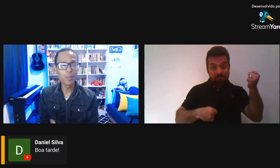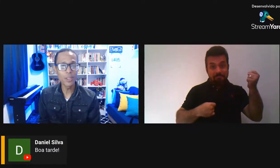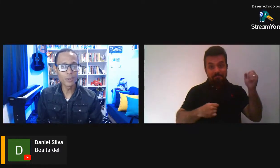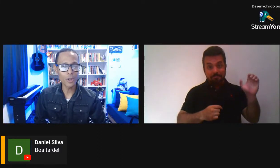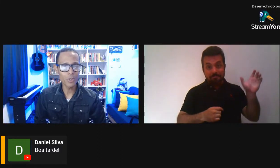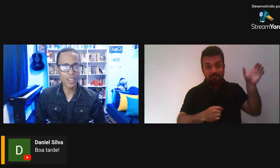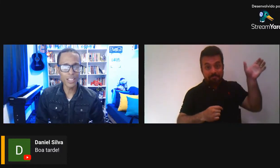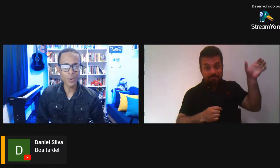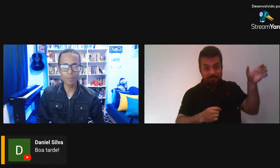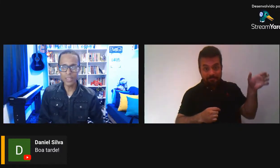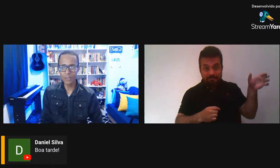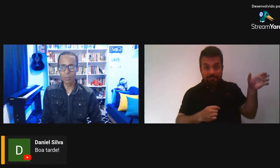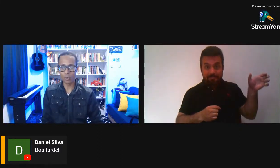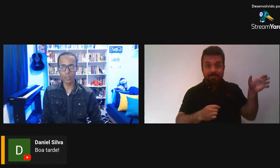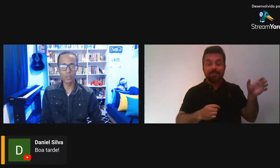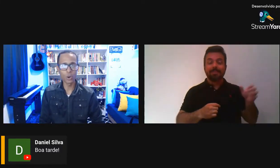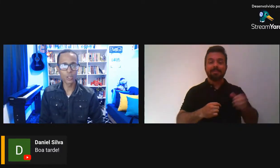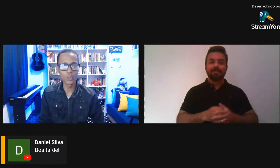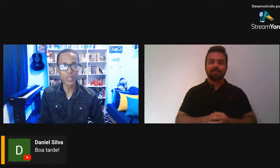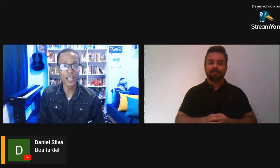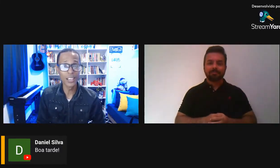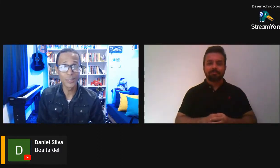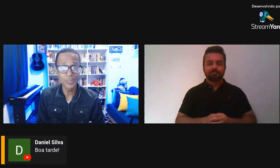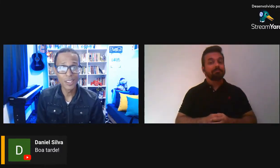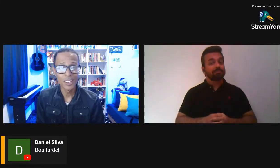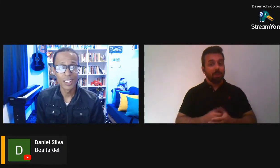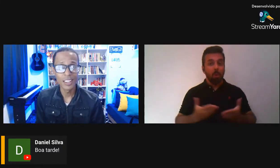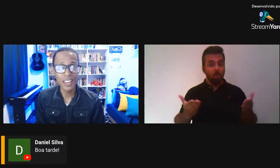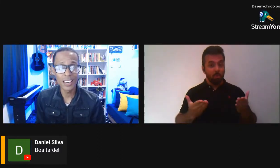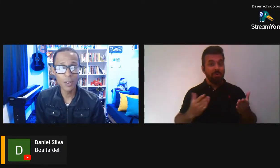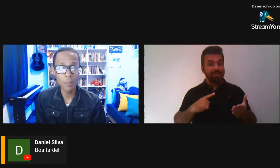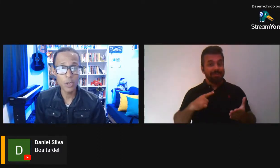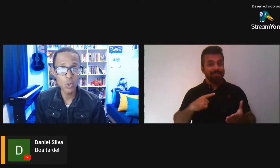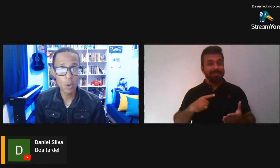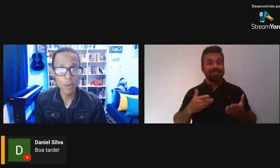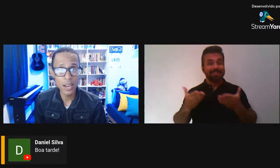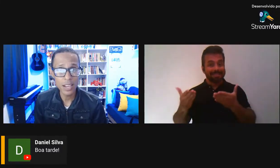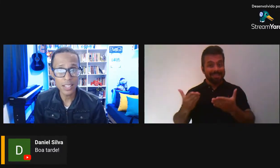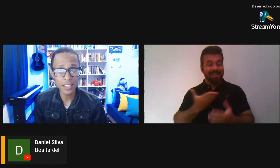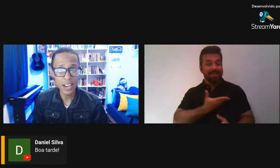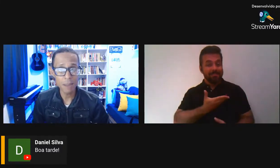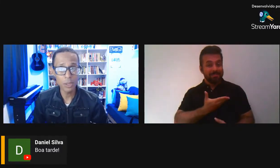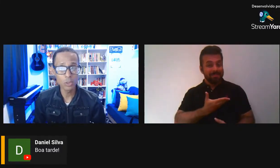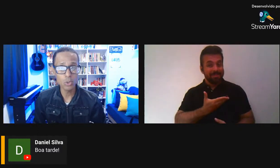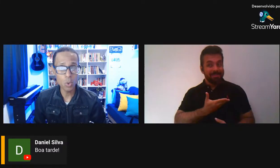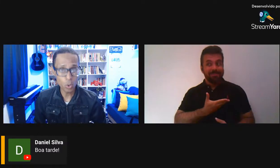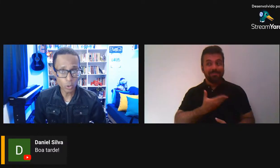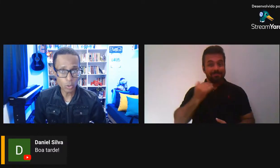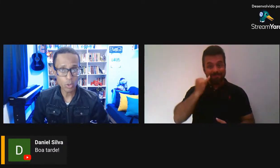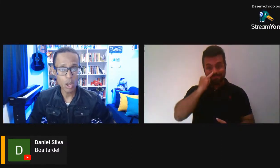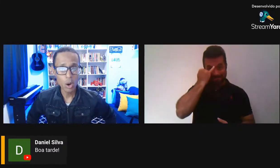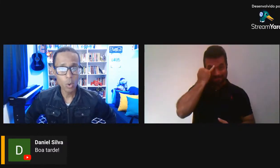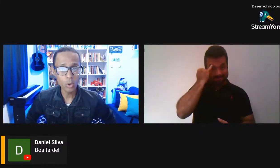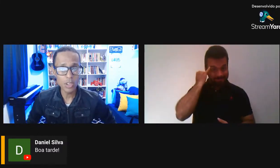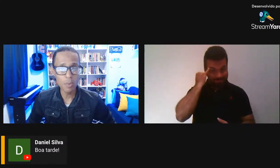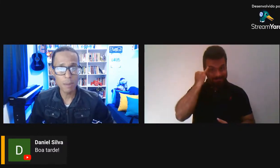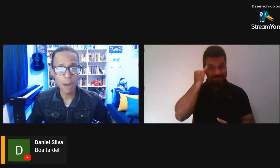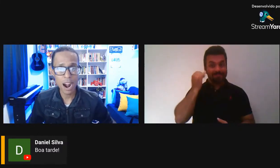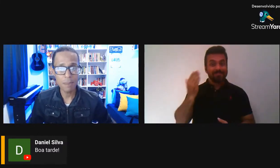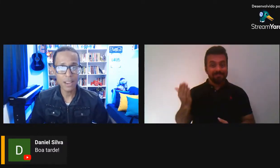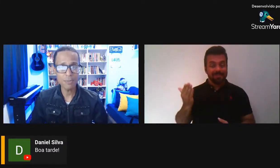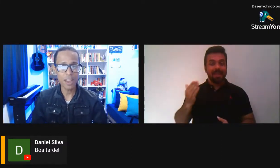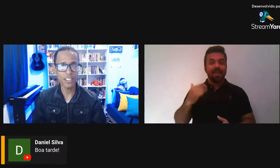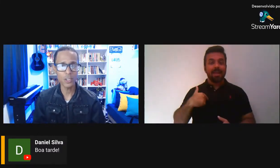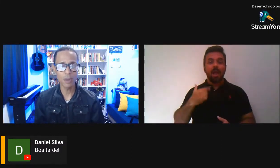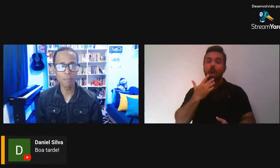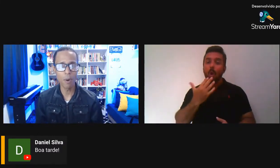está aqui comigo nosso querido amigo, o professor Juliano. Ele é uma pessoa branca, tem cabelos curtos, usa uma